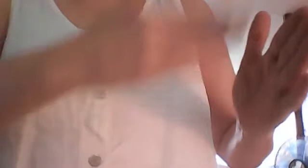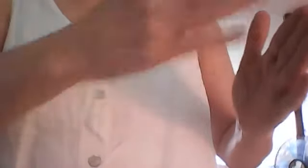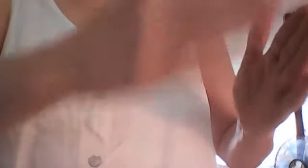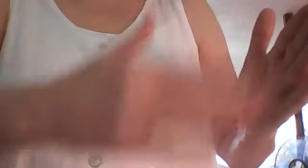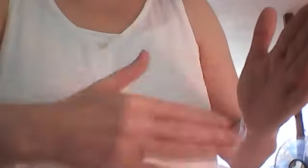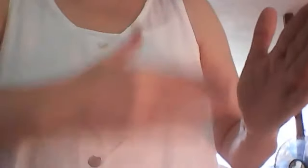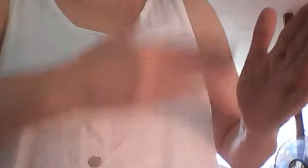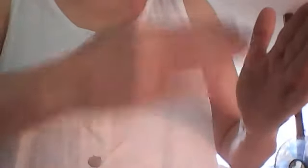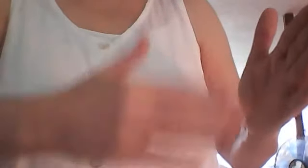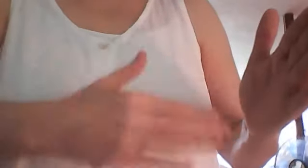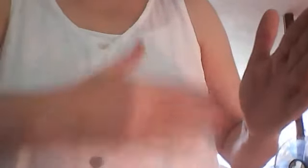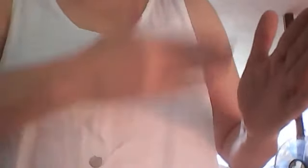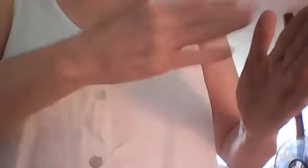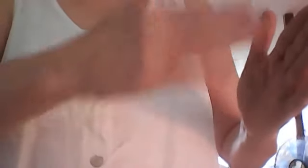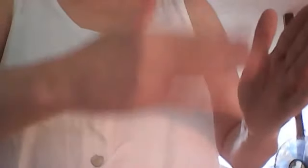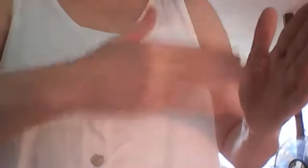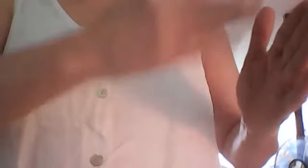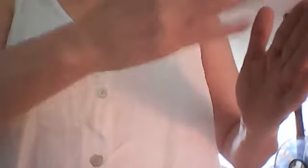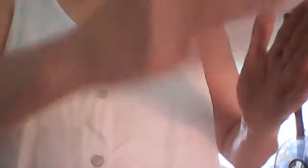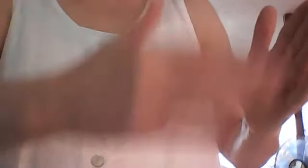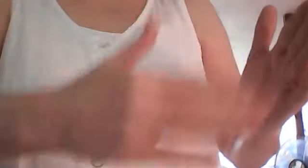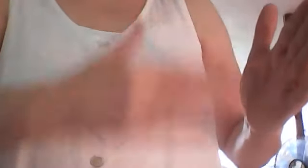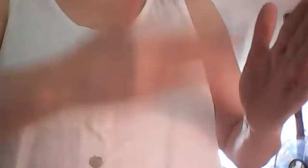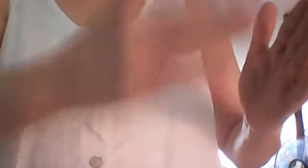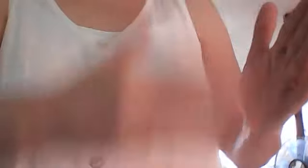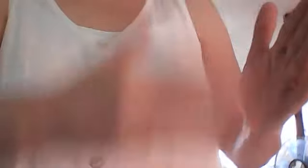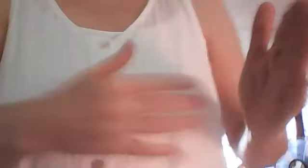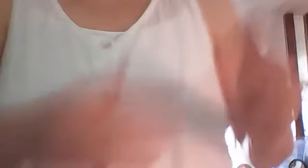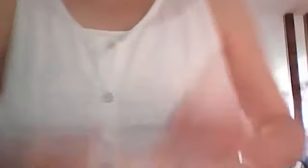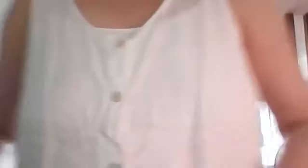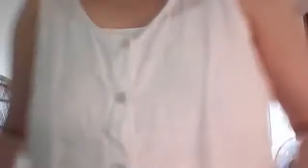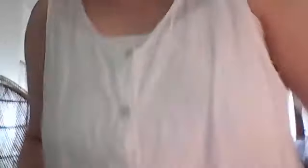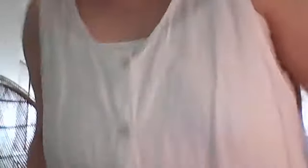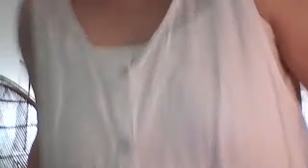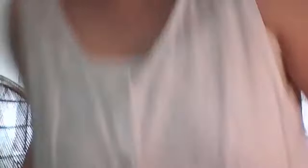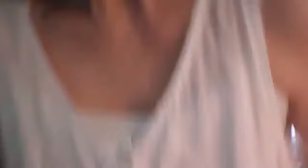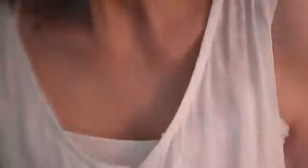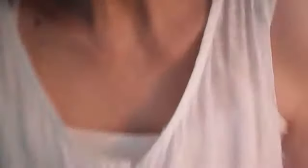la gauche et la droite donne bon la même la même chose pour que je me reçoive